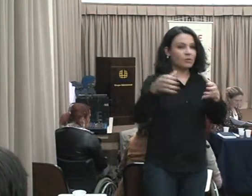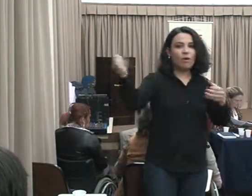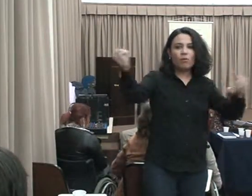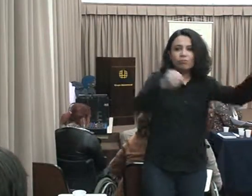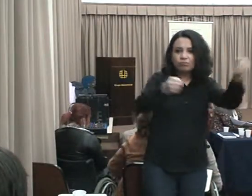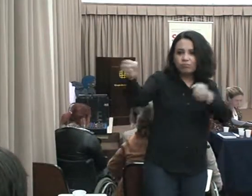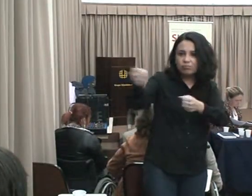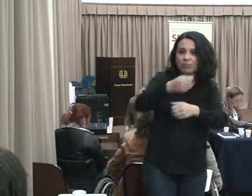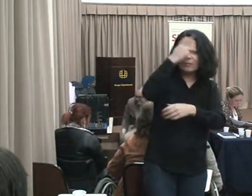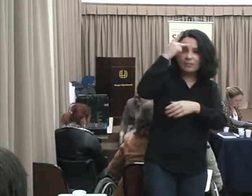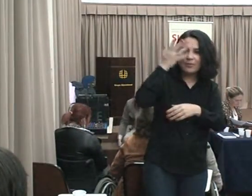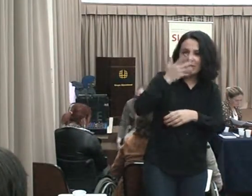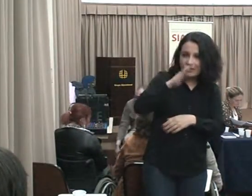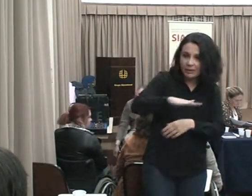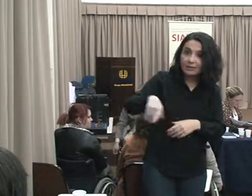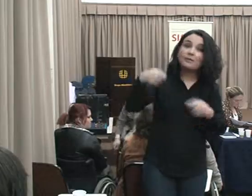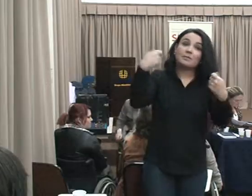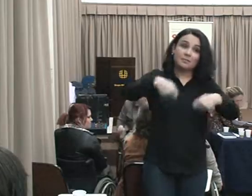precisando de voluntários